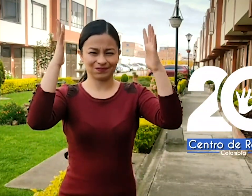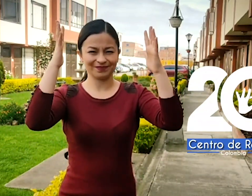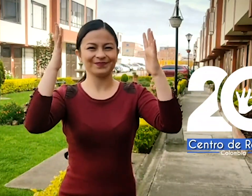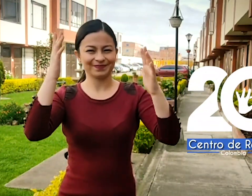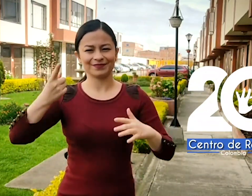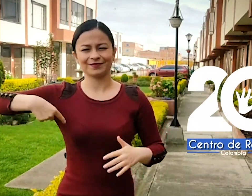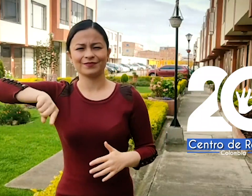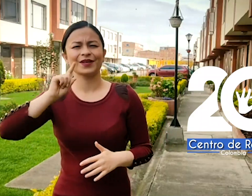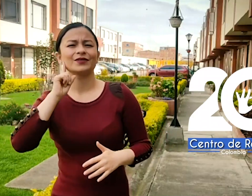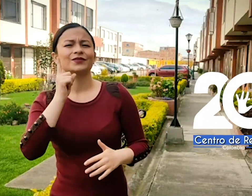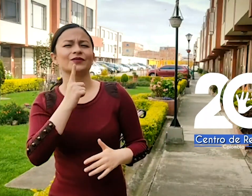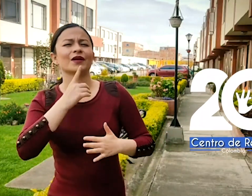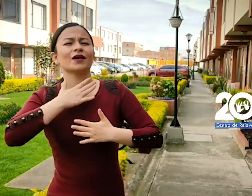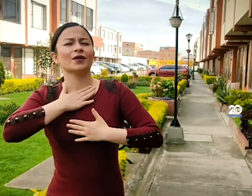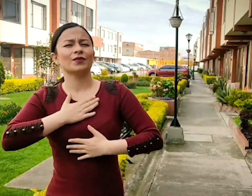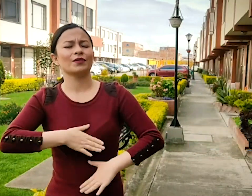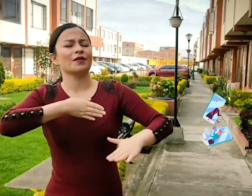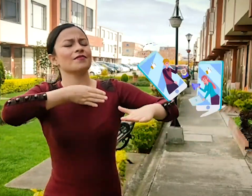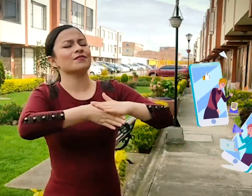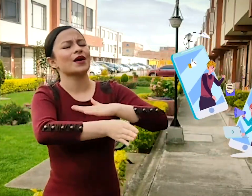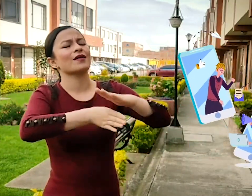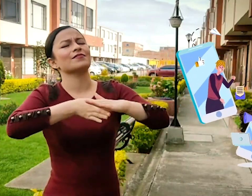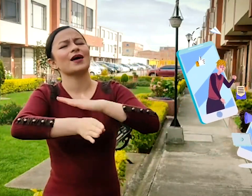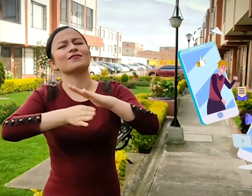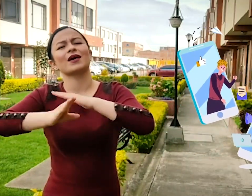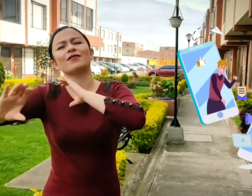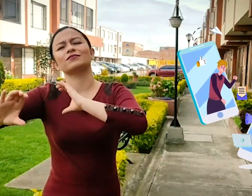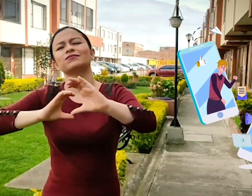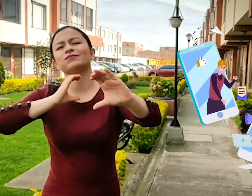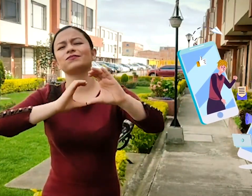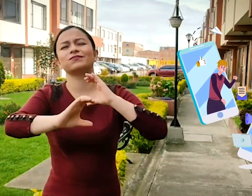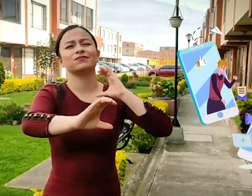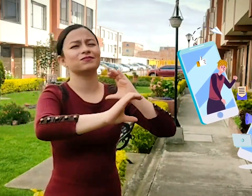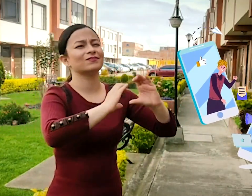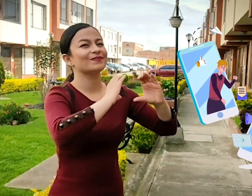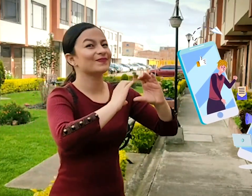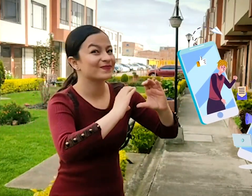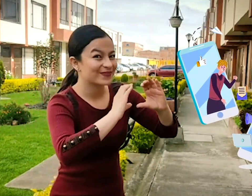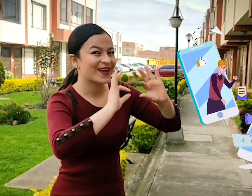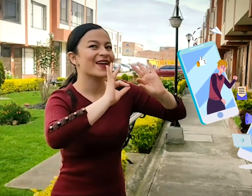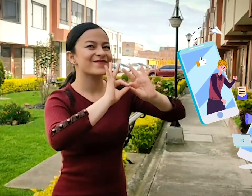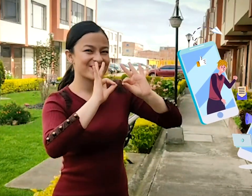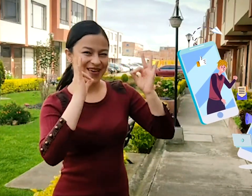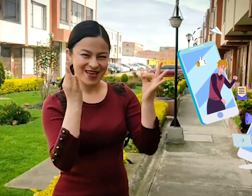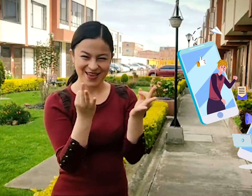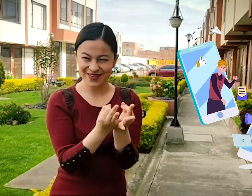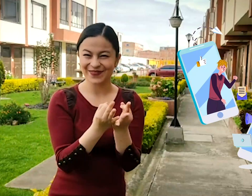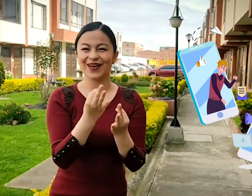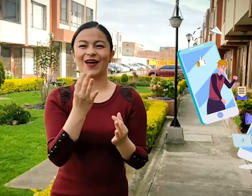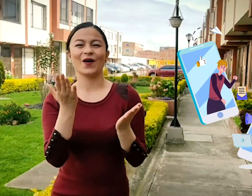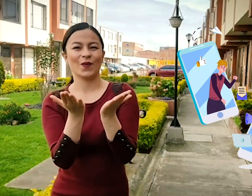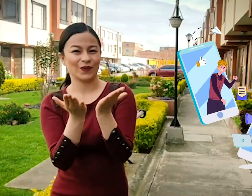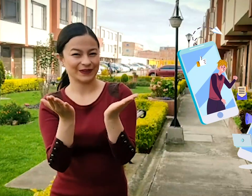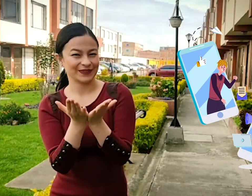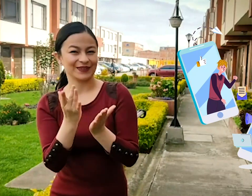Ha sido su aliado de comunicación en diferentes contextos, como lo es el familiar,